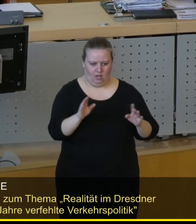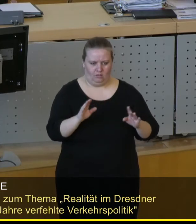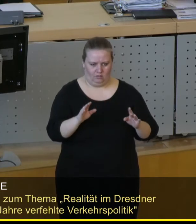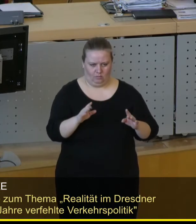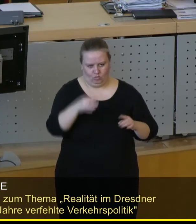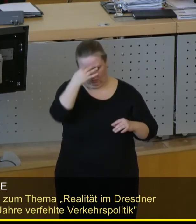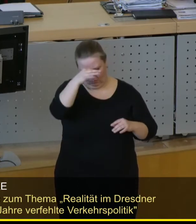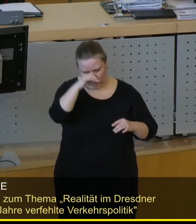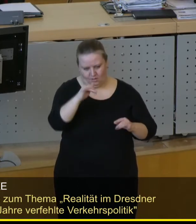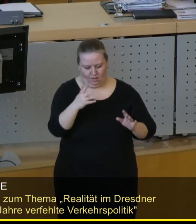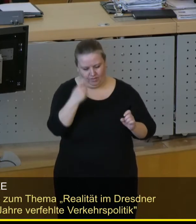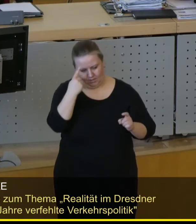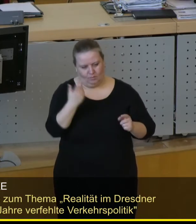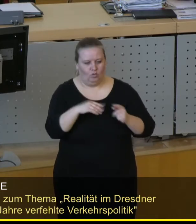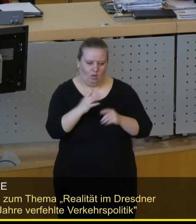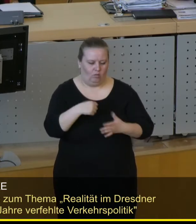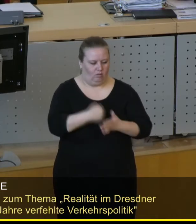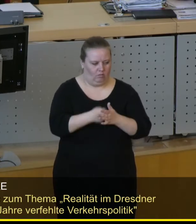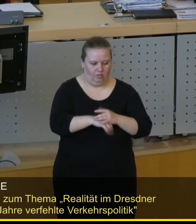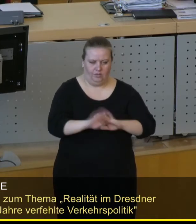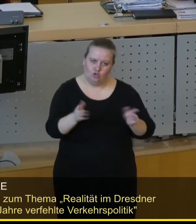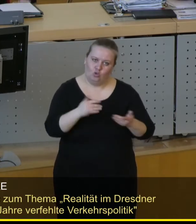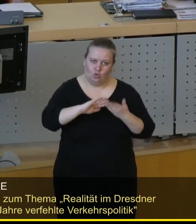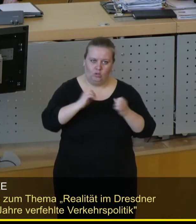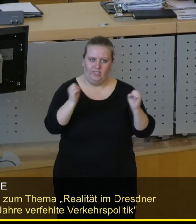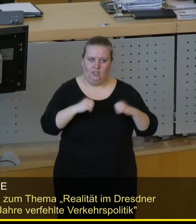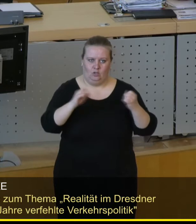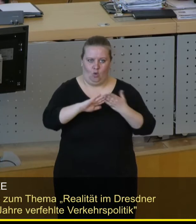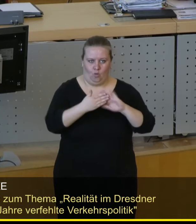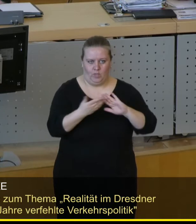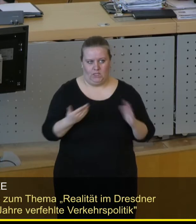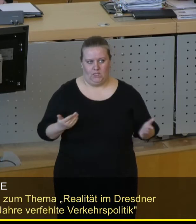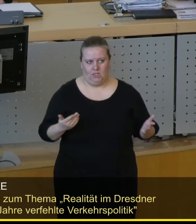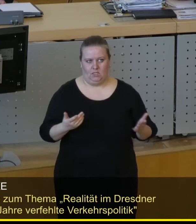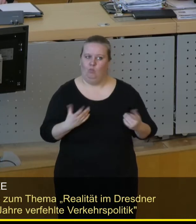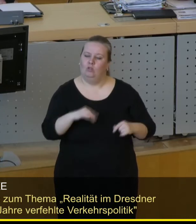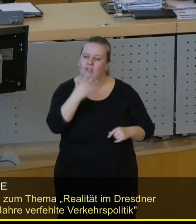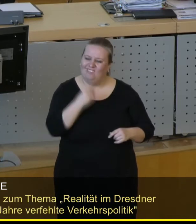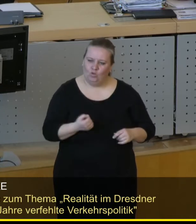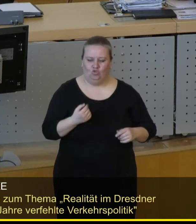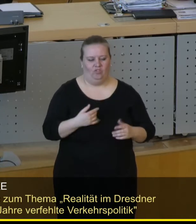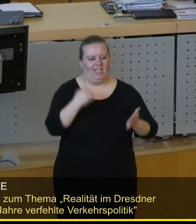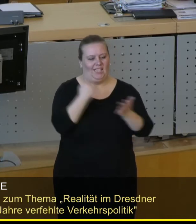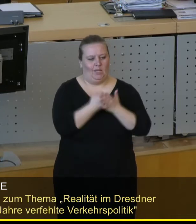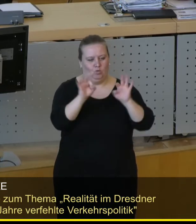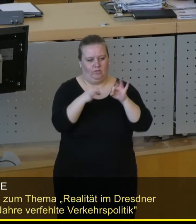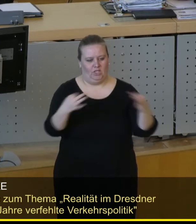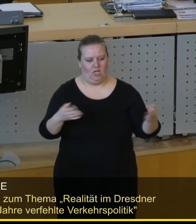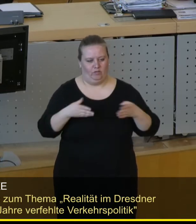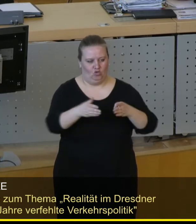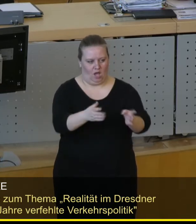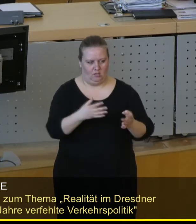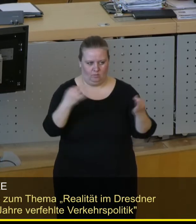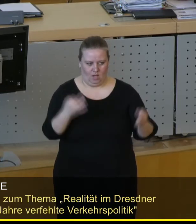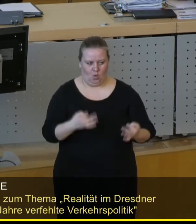durchgedrückt. Sondern wir haben einen Kompromiss gemacht. Wir haben gesagt, okay, wir wollen die Genehmigungsfähigkeit dieser Straße haben.